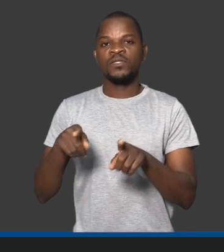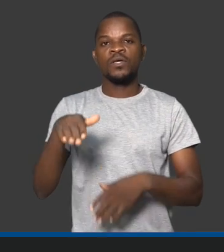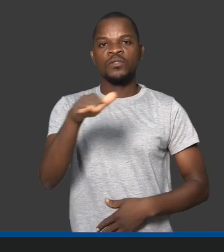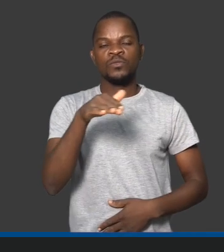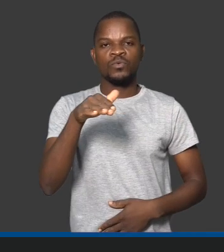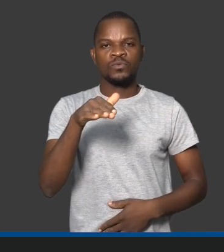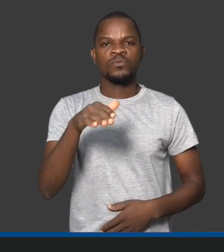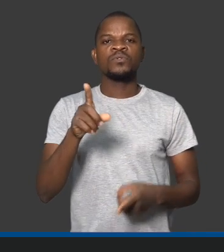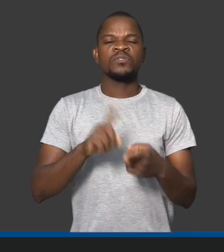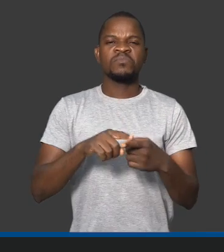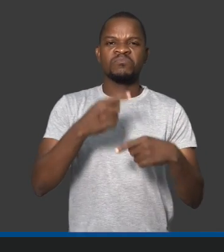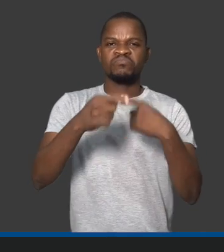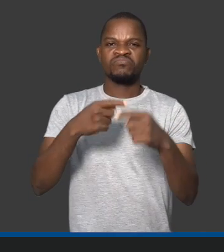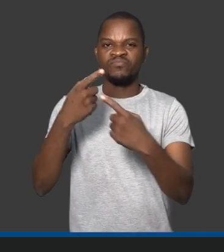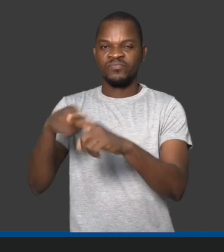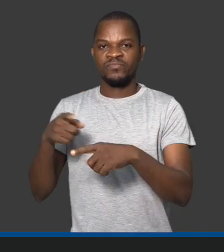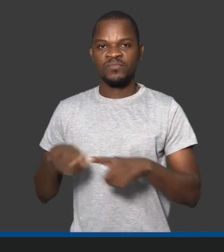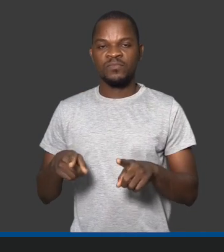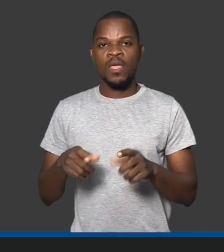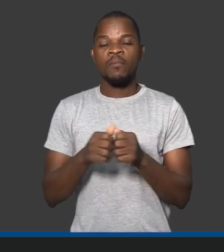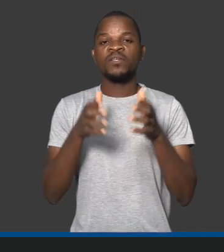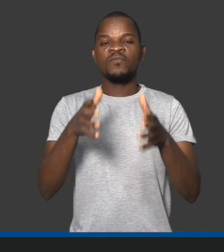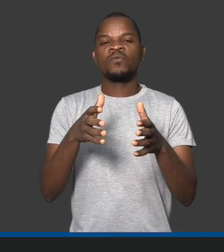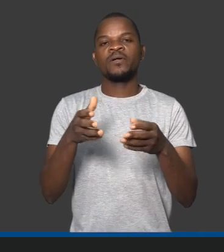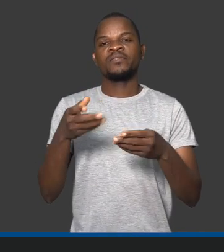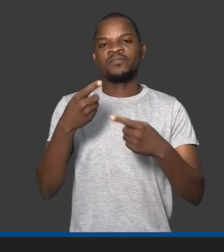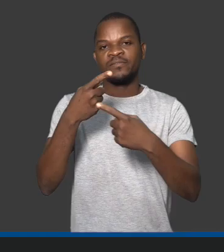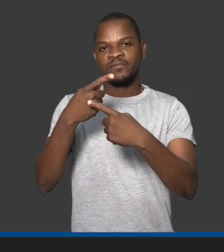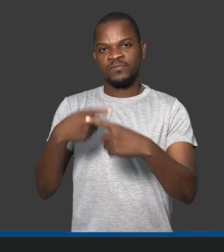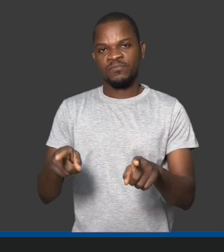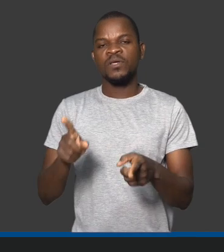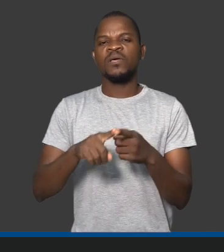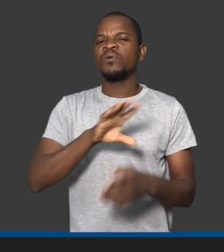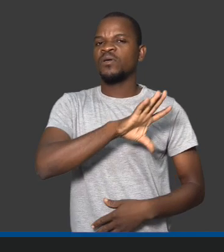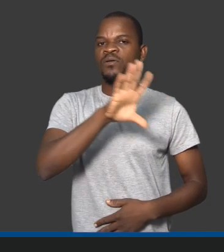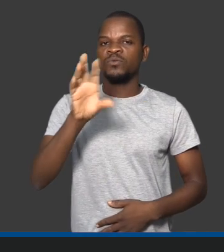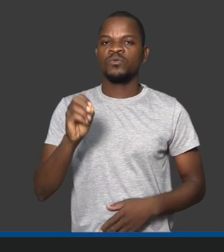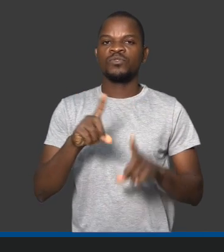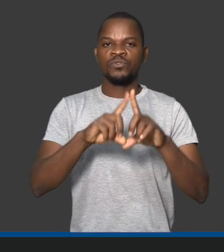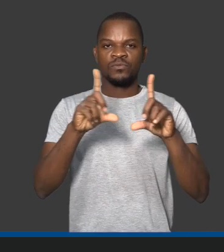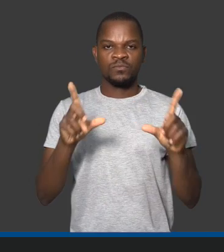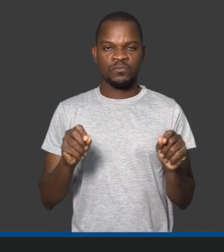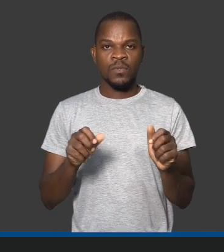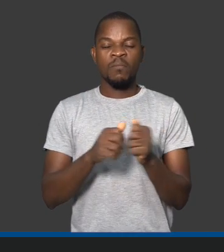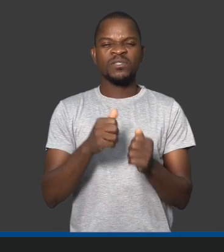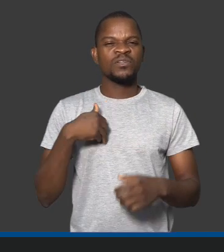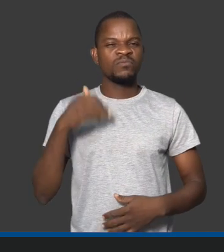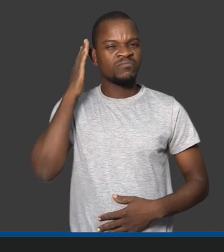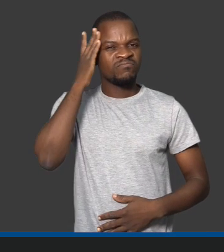ter uma campanha para trabalhar com pessoas com desigualdade. Nós precisamos de ver isso em todos os sectores da sociedade, em